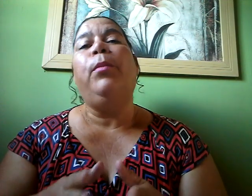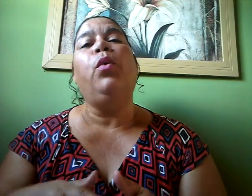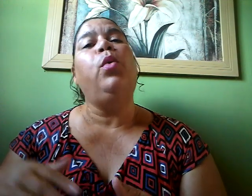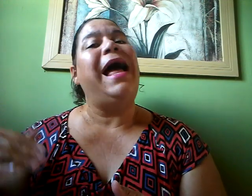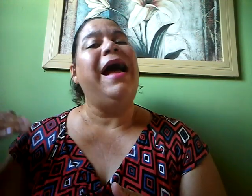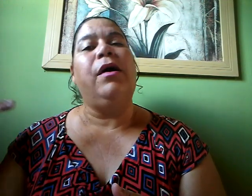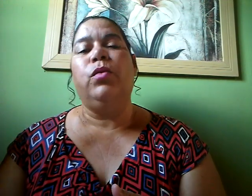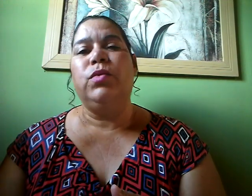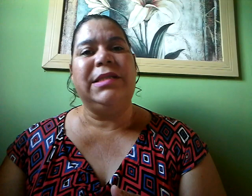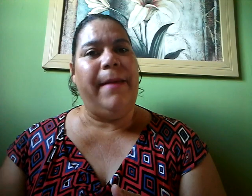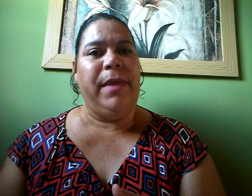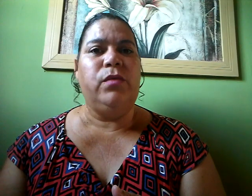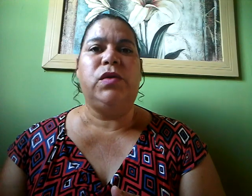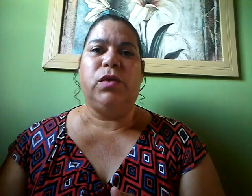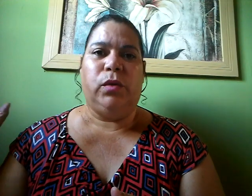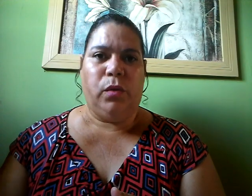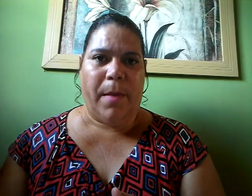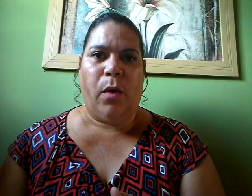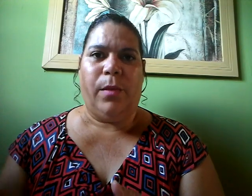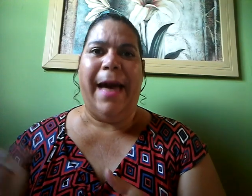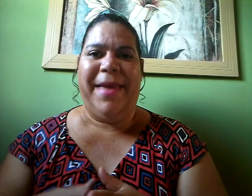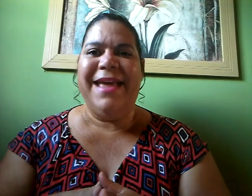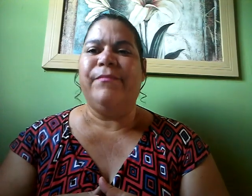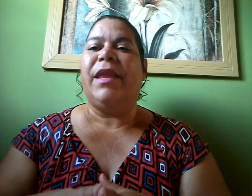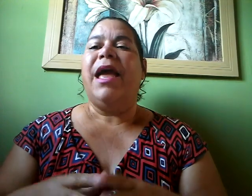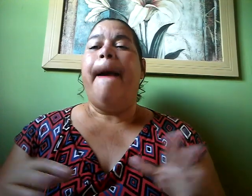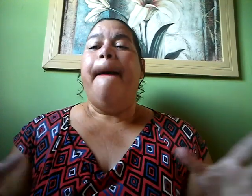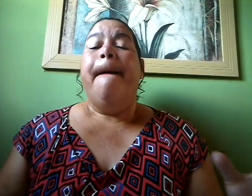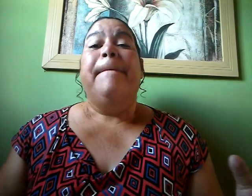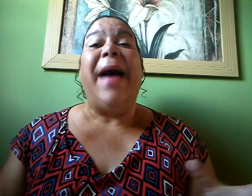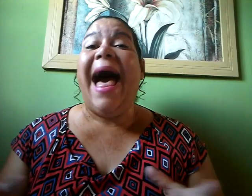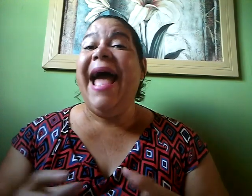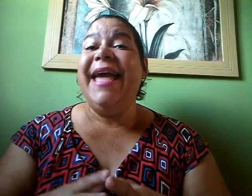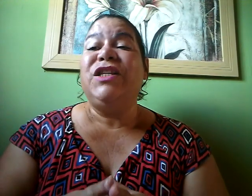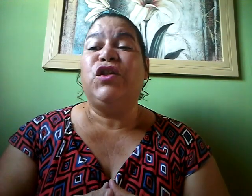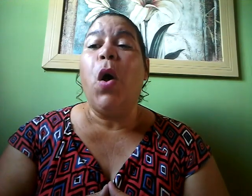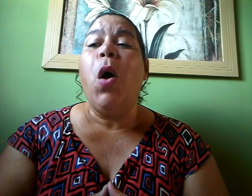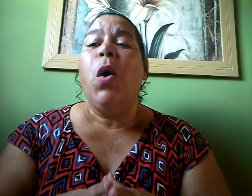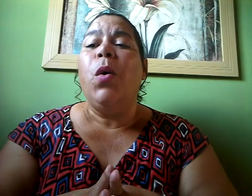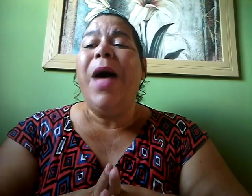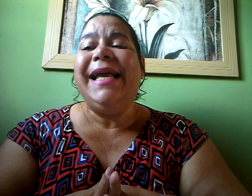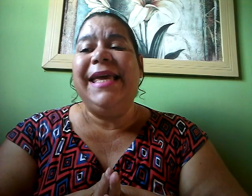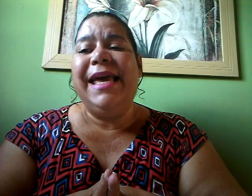procurar Os caminhos do mal Amém? Pai estou aqui